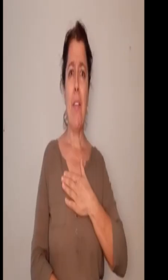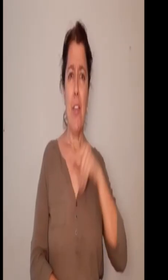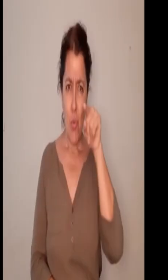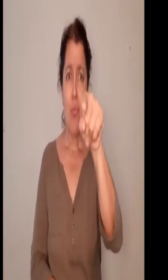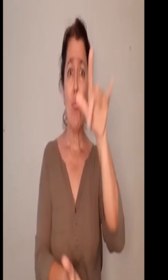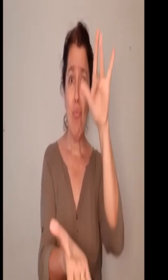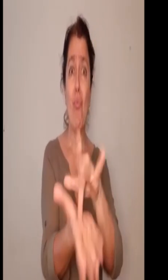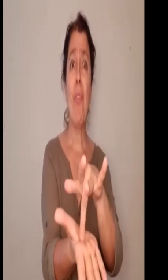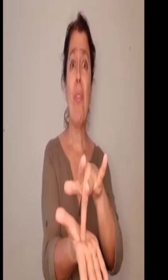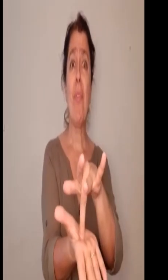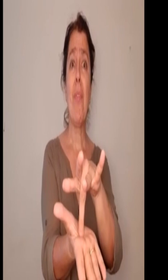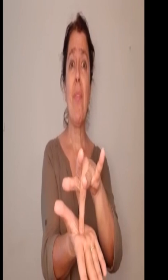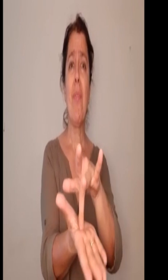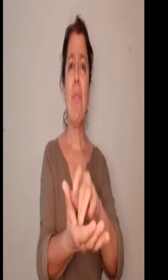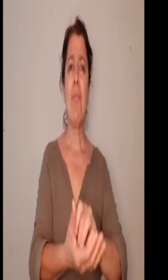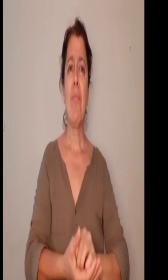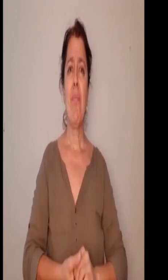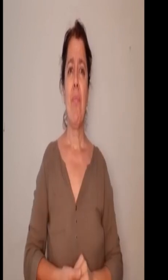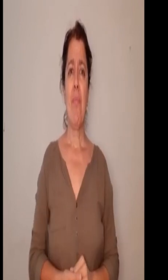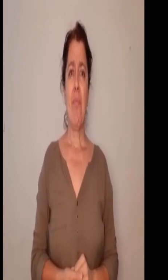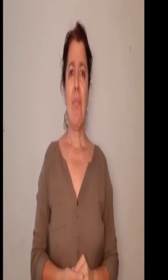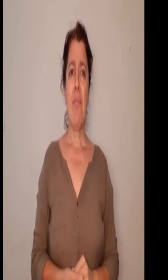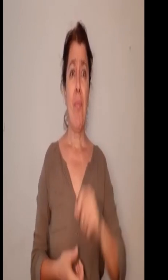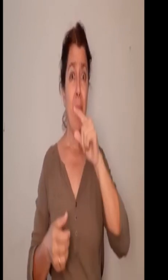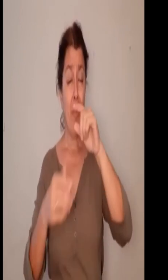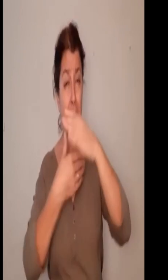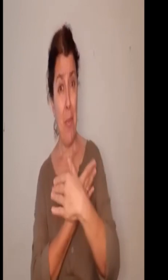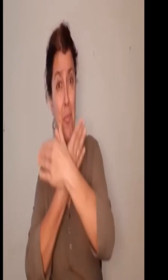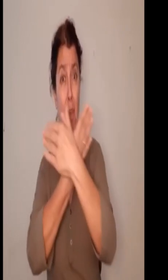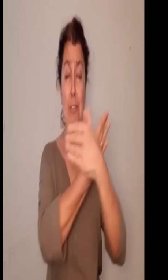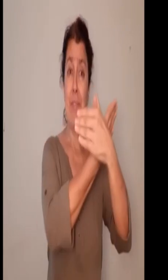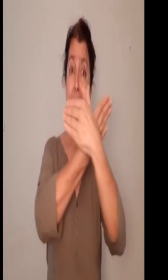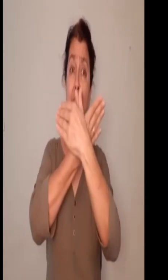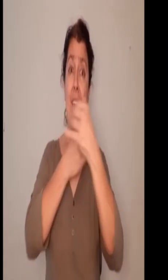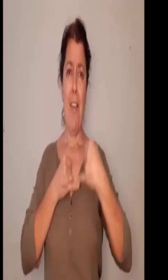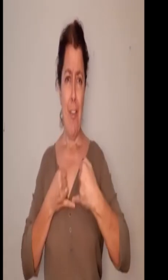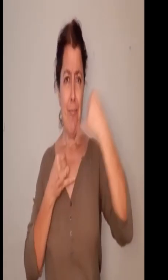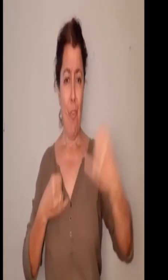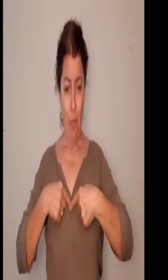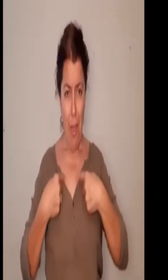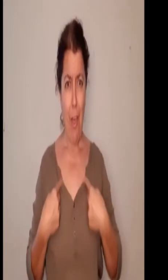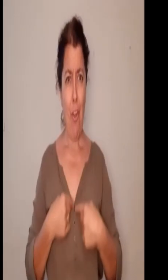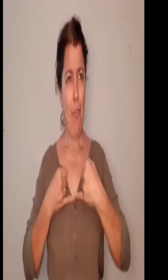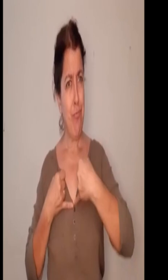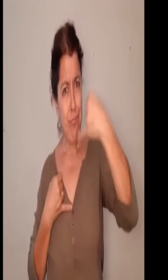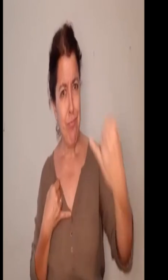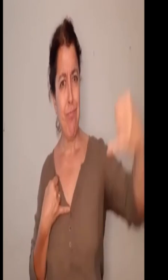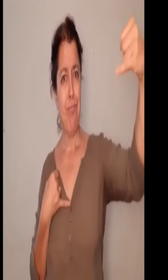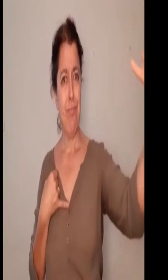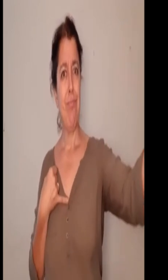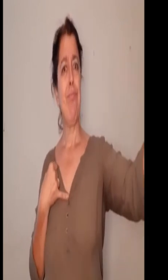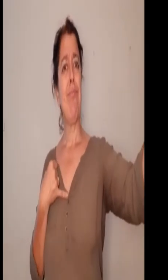da el valor Así tú las alas despegarás Y juntas el vuelo